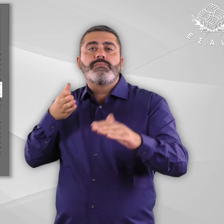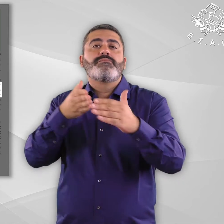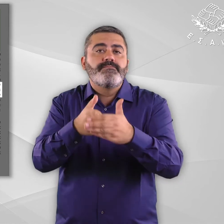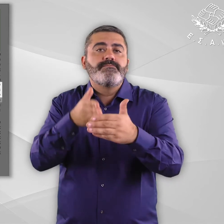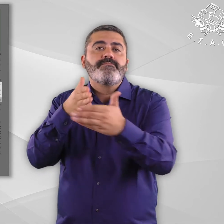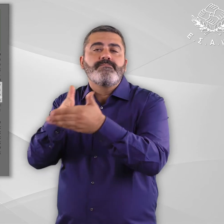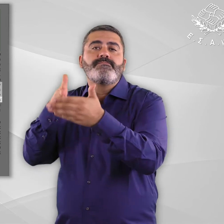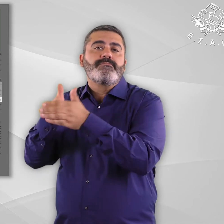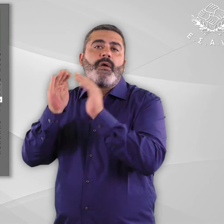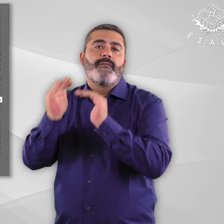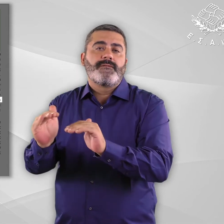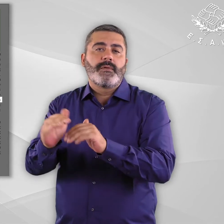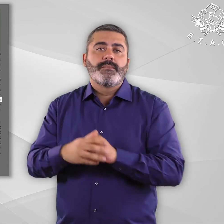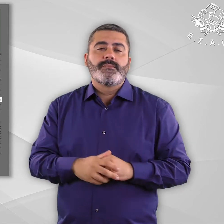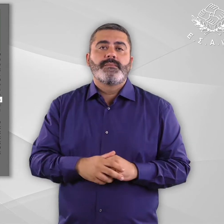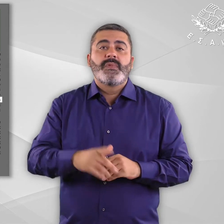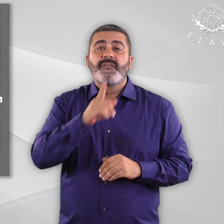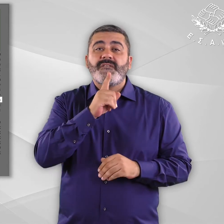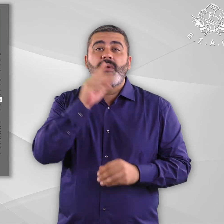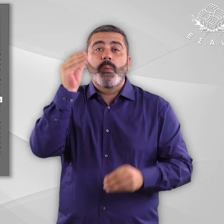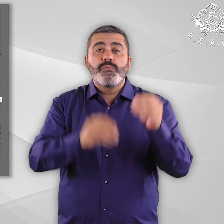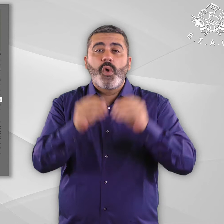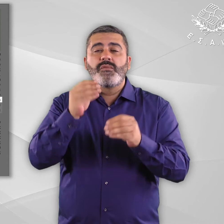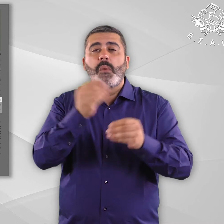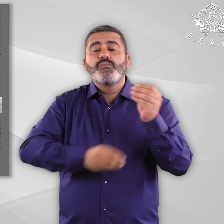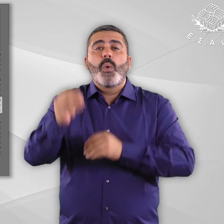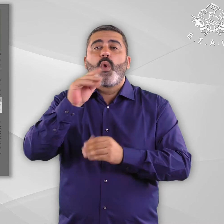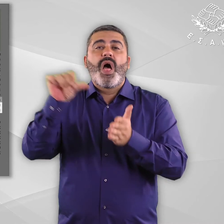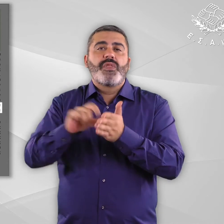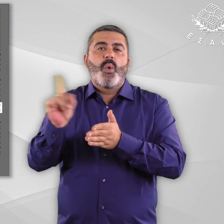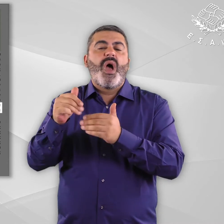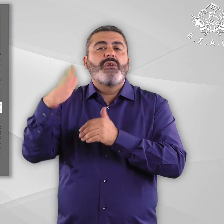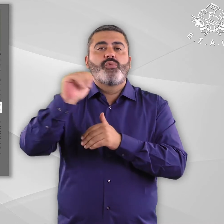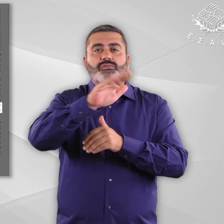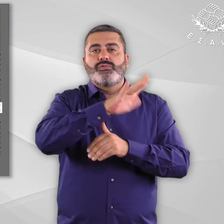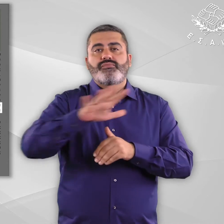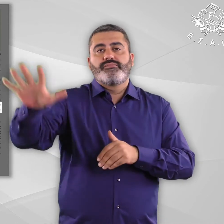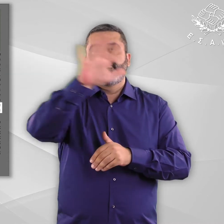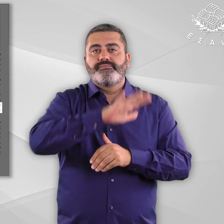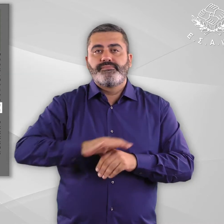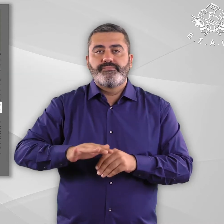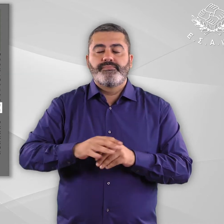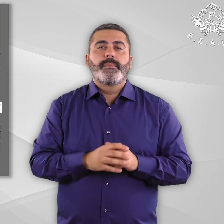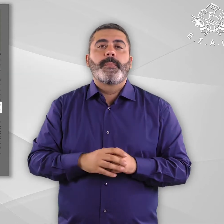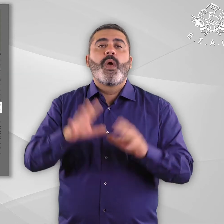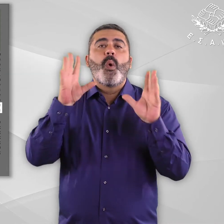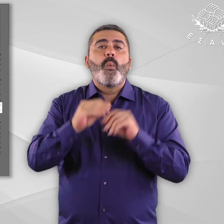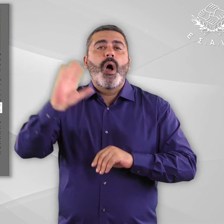υπηρεσίες. Το πρόβλημα είναι ιδιαίτερα έντονο στην περιφέρεια. Σε ό,τι αφορά την πρόσβαση σε πολιτιστικούς και αρχαιολογικούς